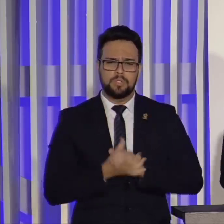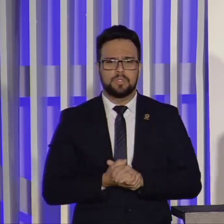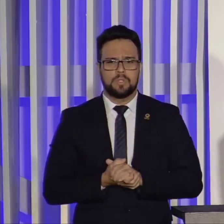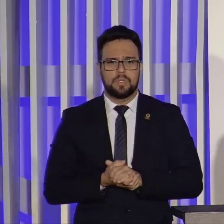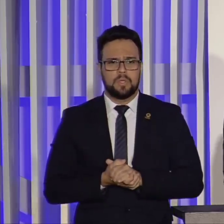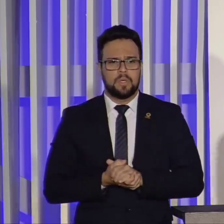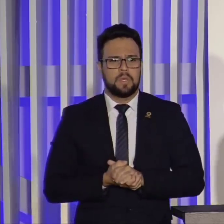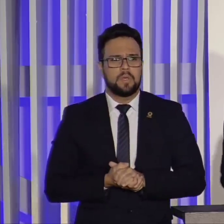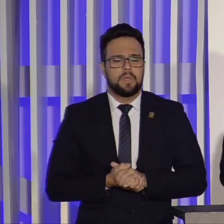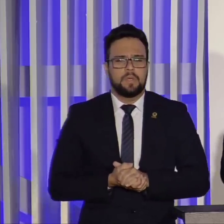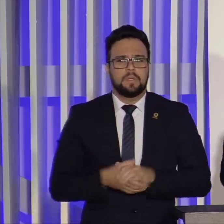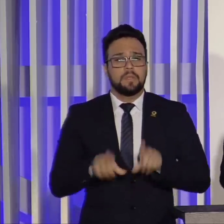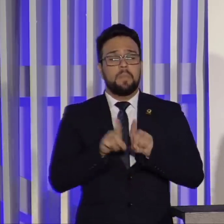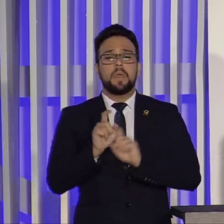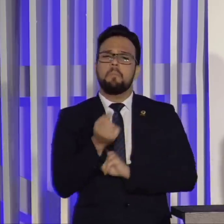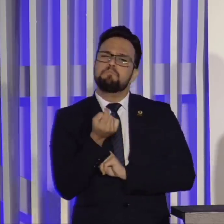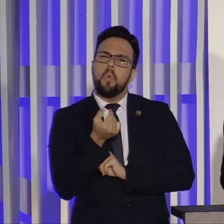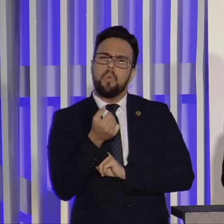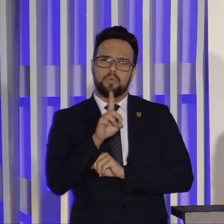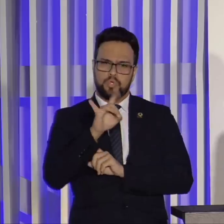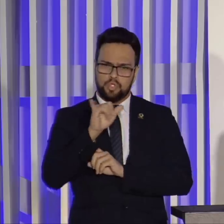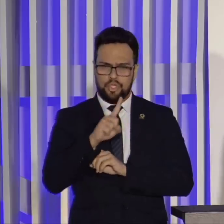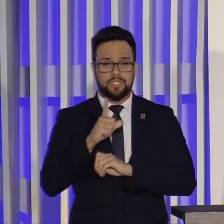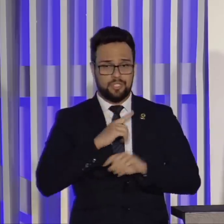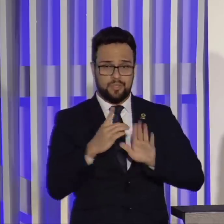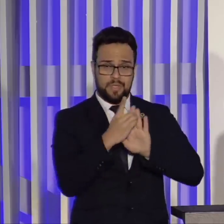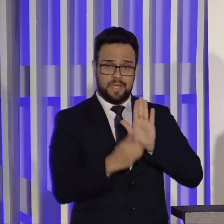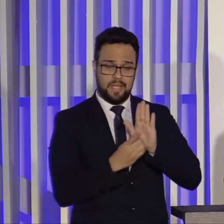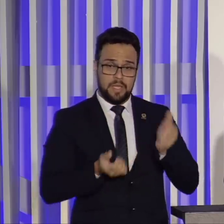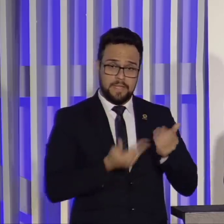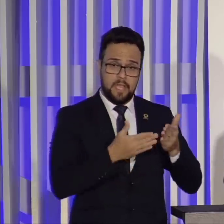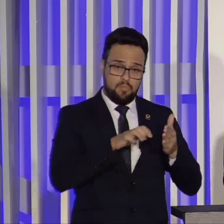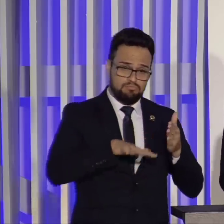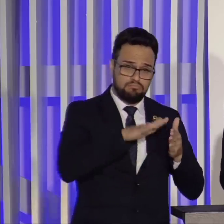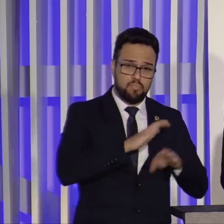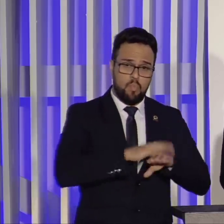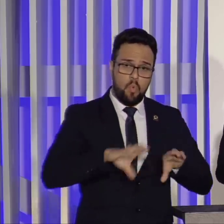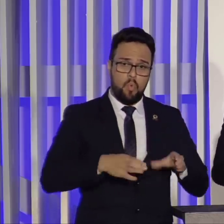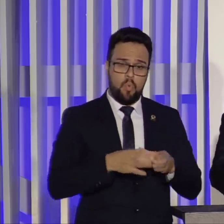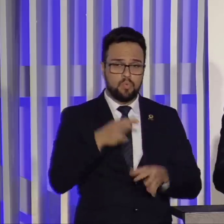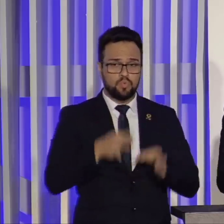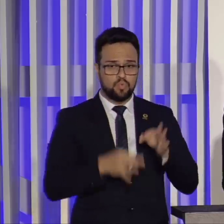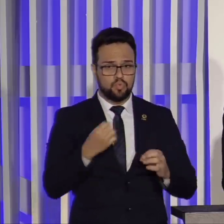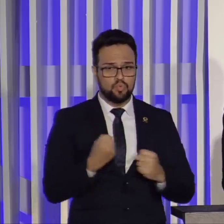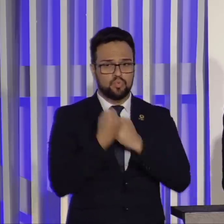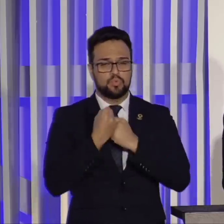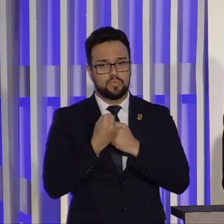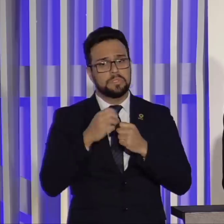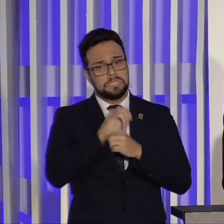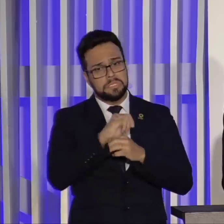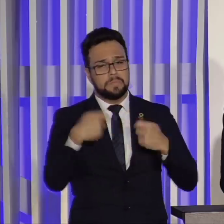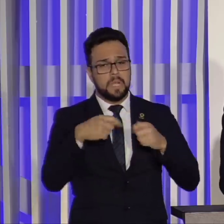submetemos essa proposta de novo decreto à nossa assessoria jurídica e, se for o caso, mudamos o decreto.